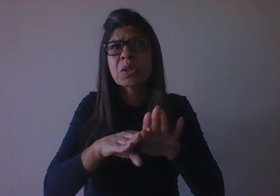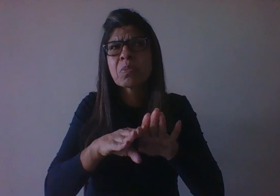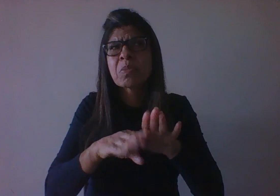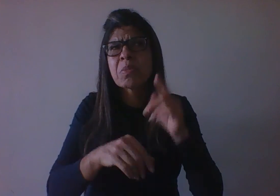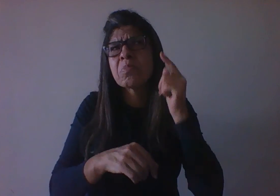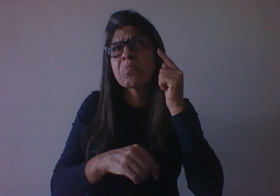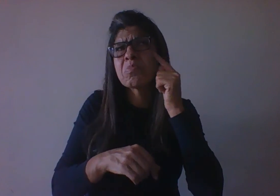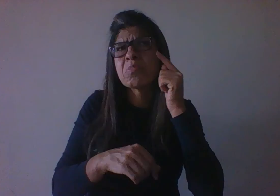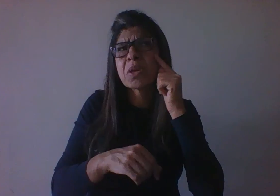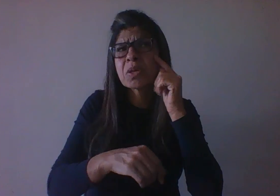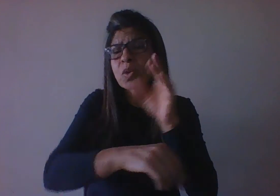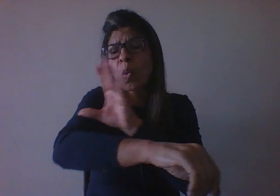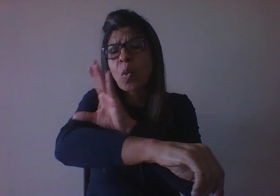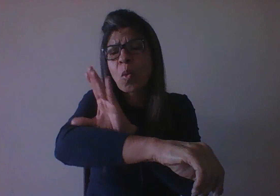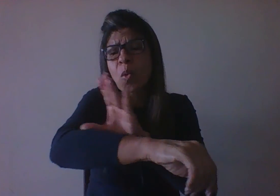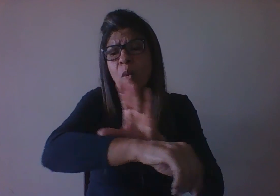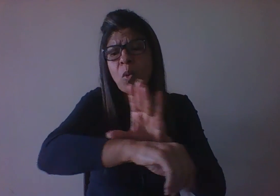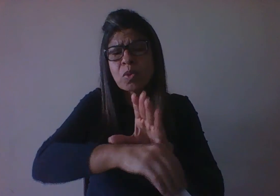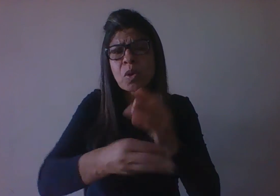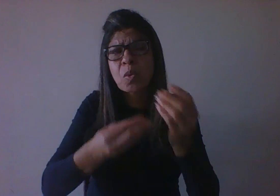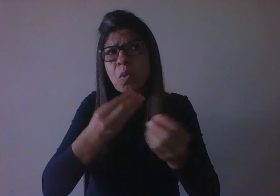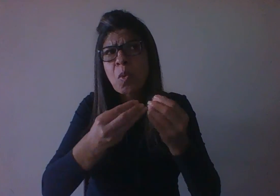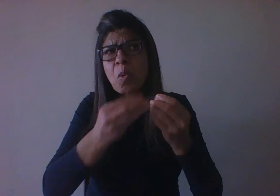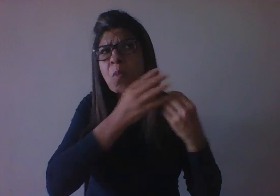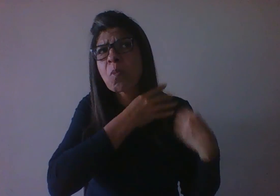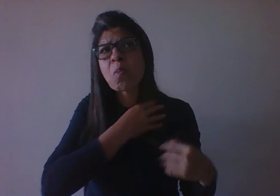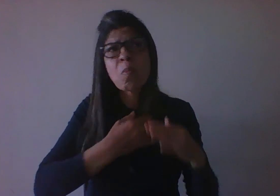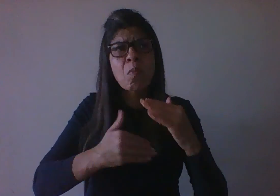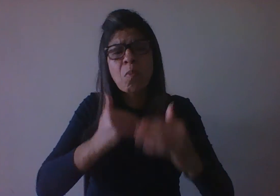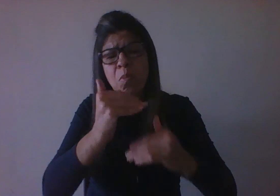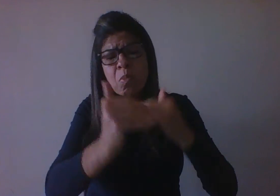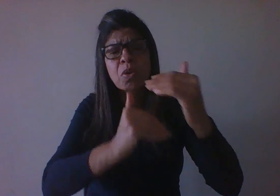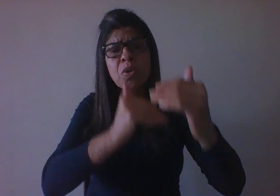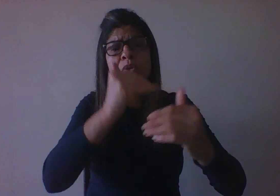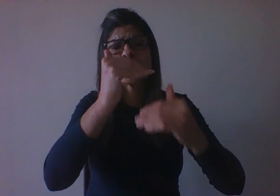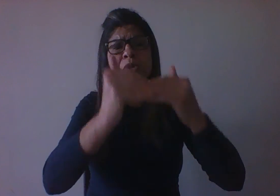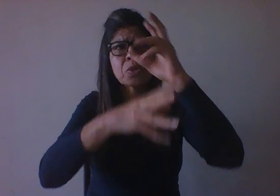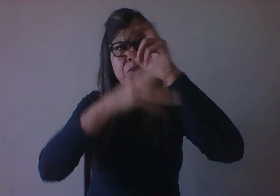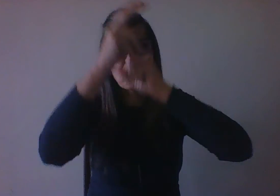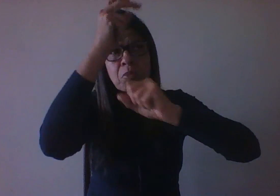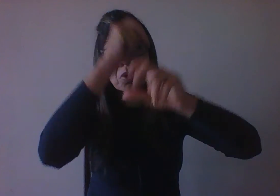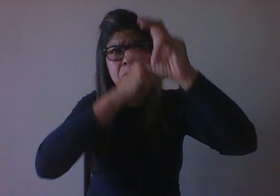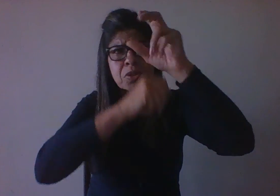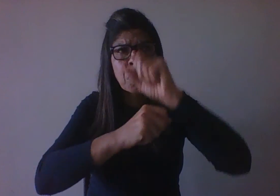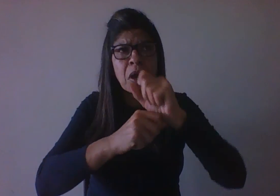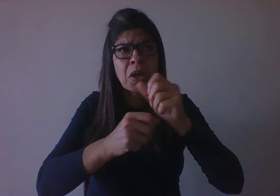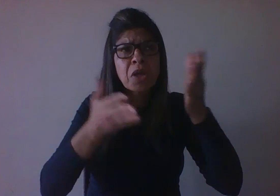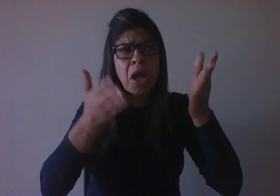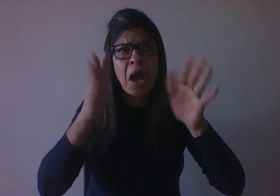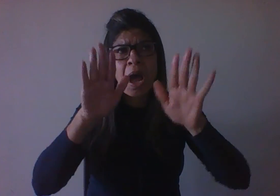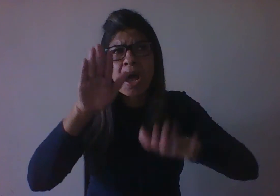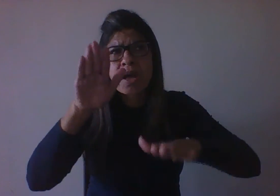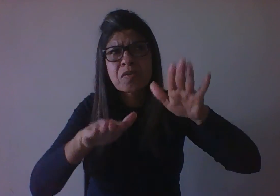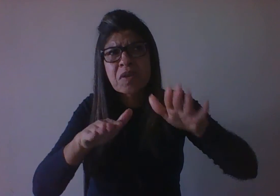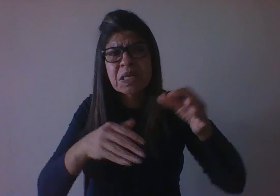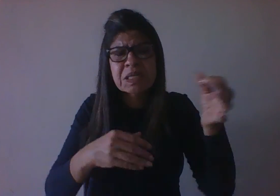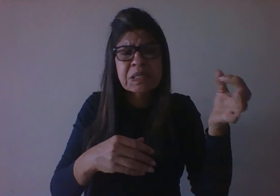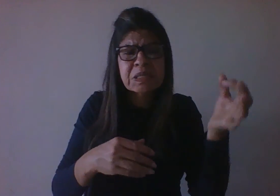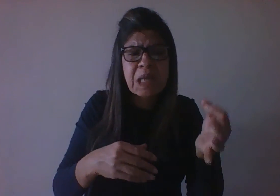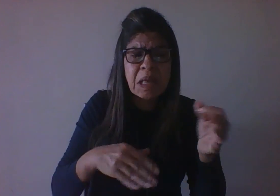evolução, um aprendizado que se dá por tentativa e erro em função das relações que são estabelecidas num ambiente